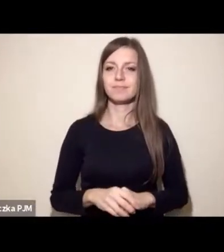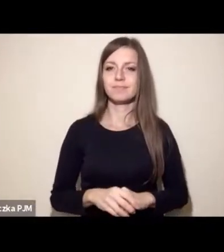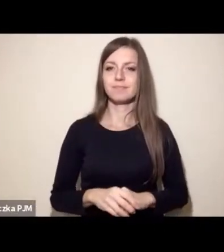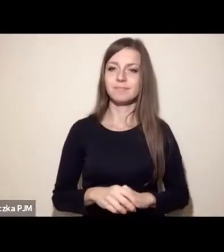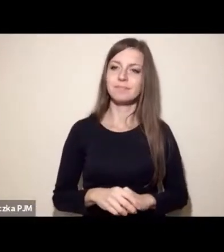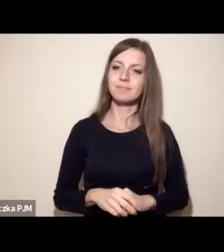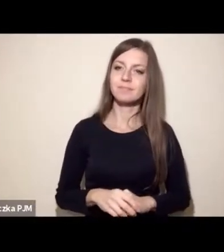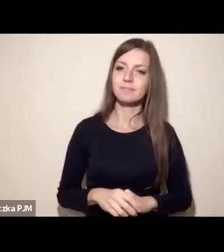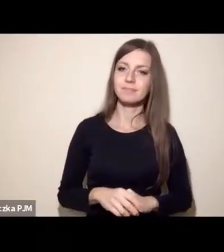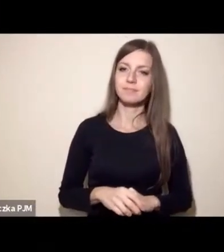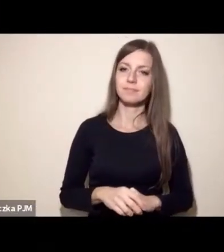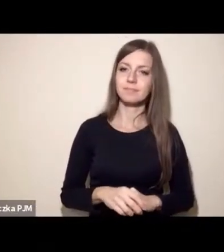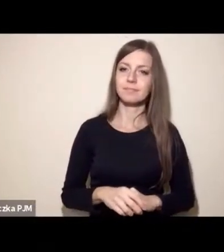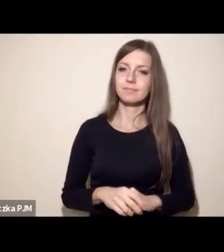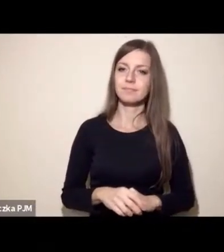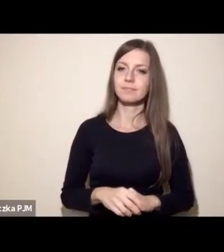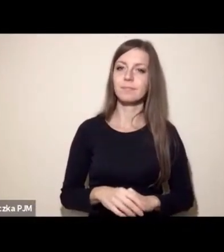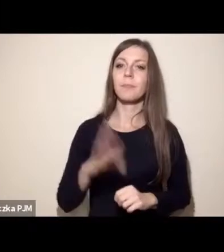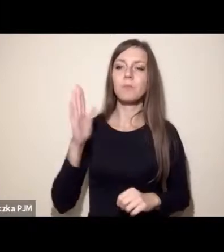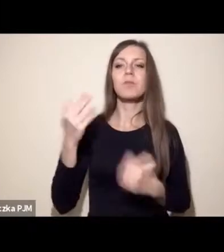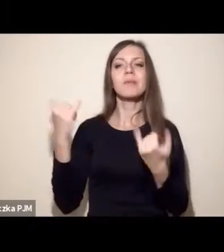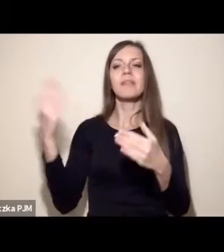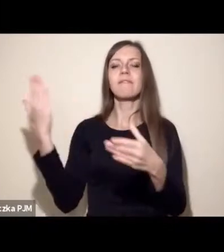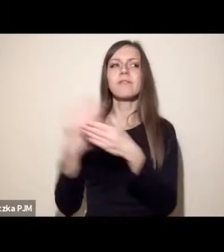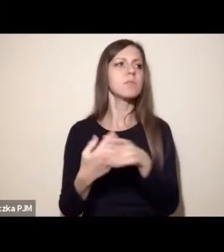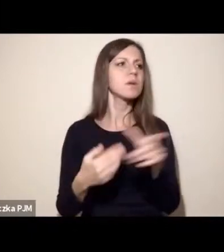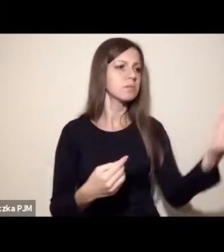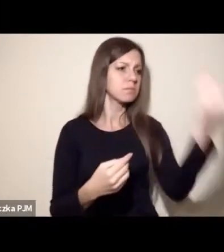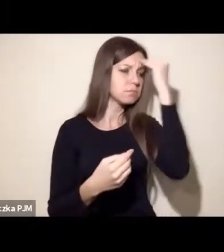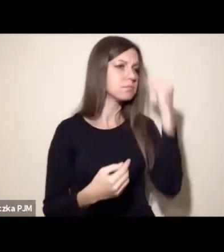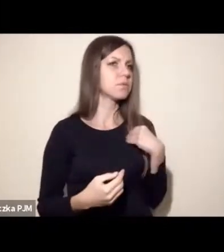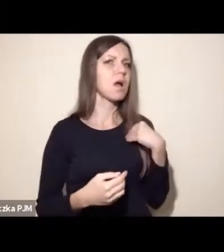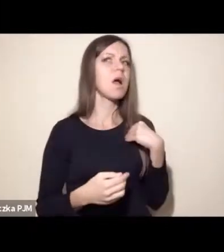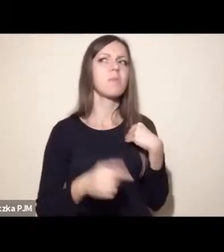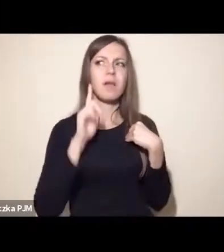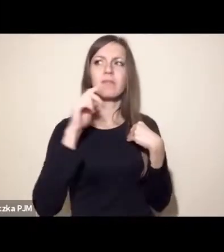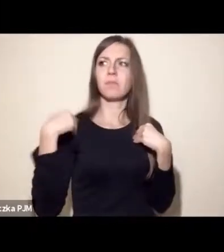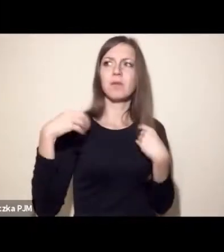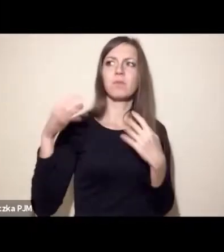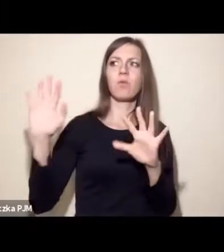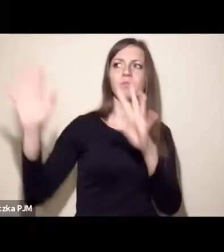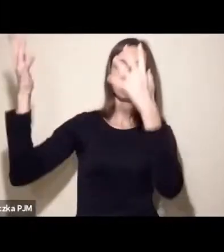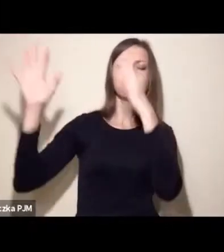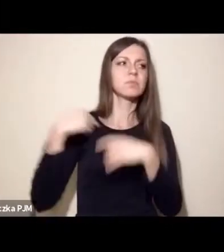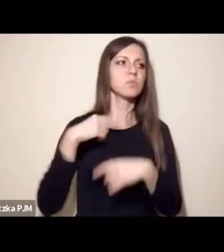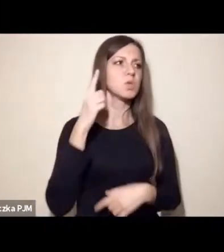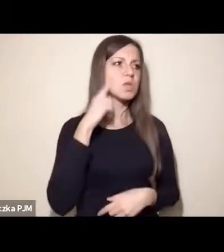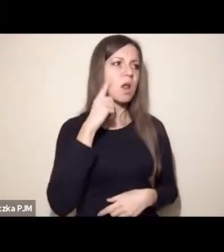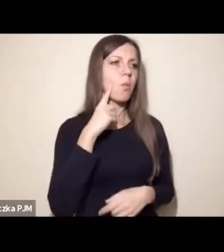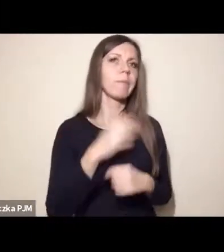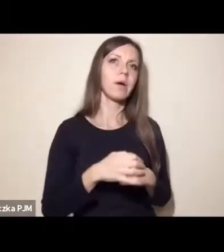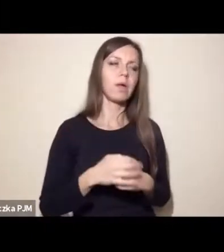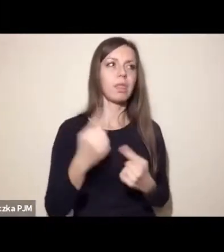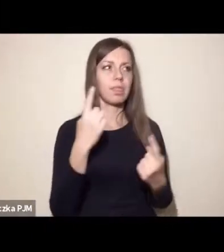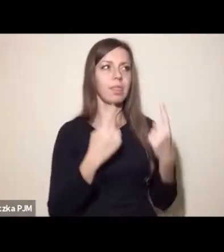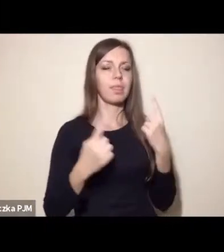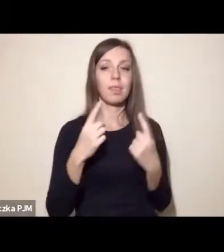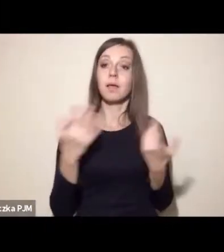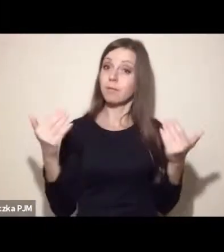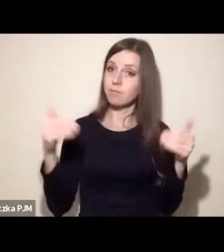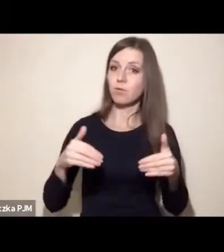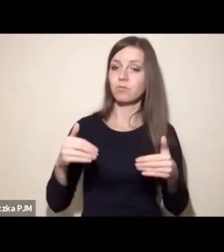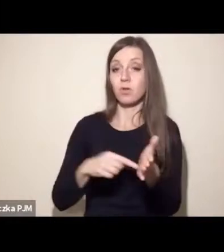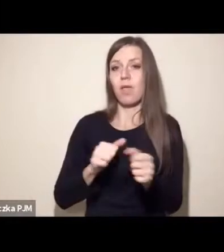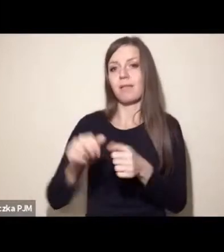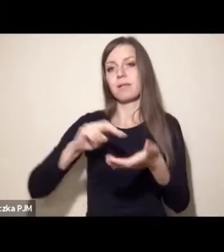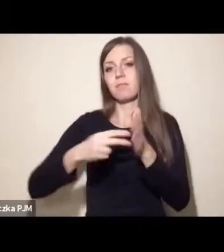po prostu dla firm wtedy głosem rozsądku po tym, jak większe grupy albo inne grupy żądają czegoś znacznie większego. I w mojej ocenie to jest po prostu